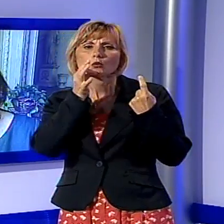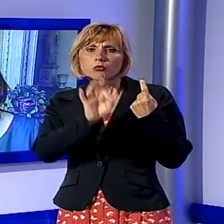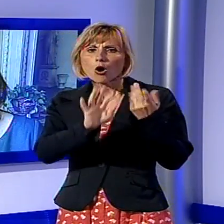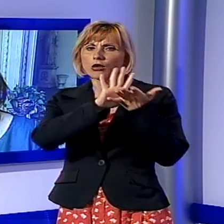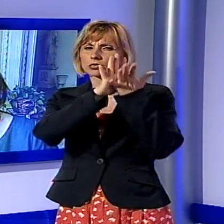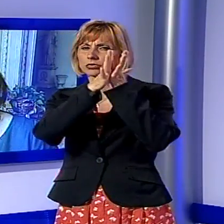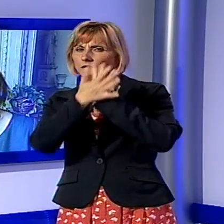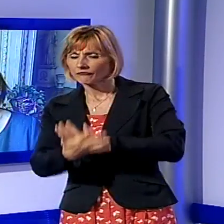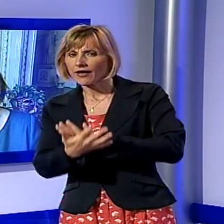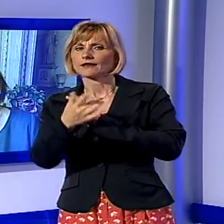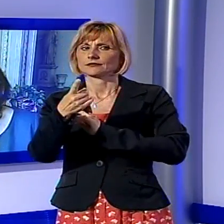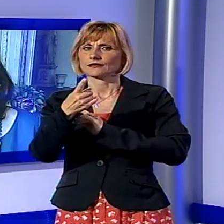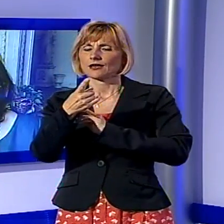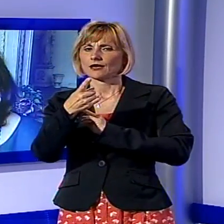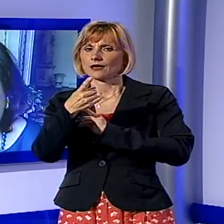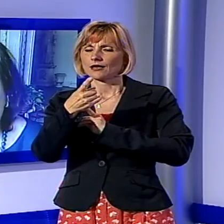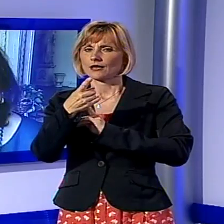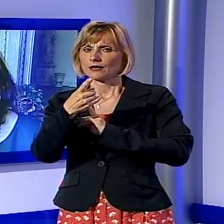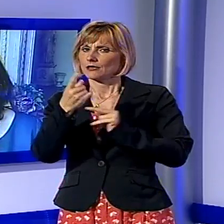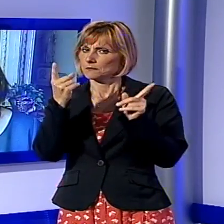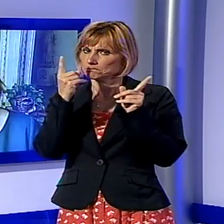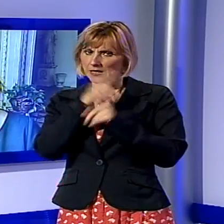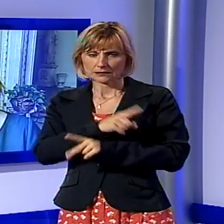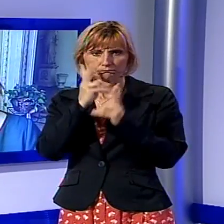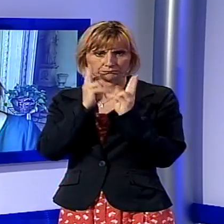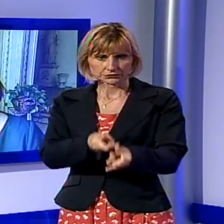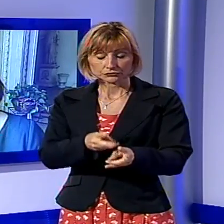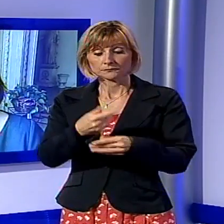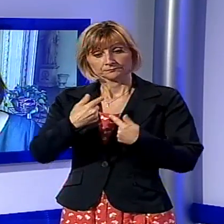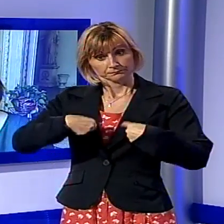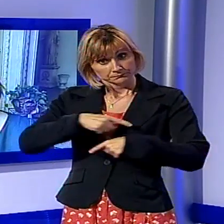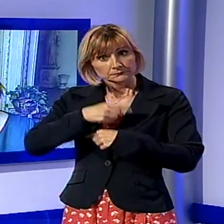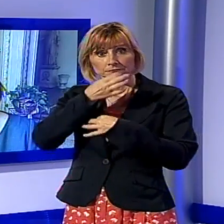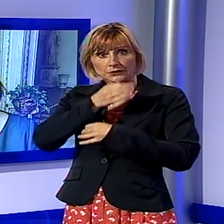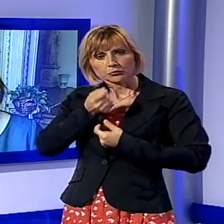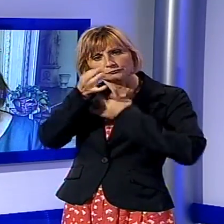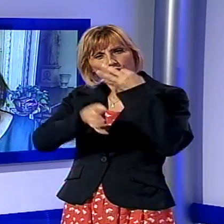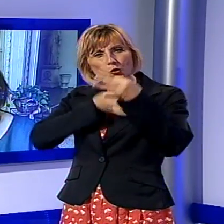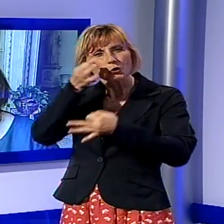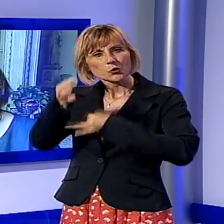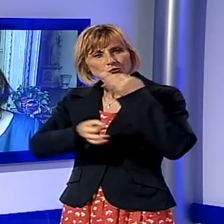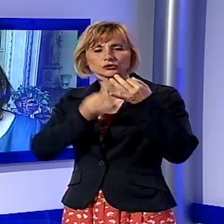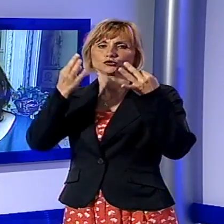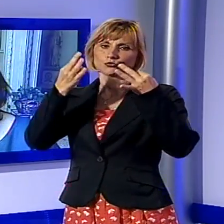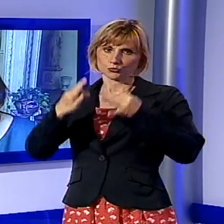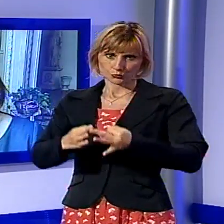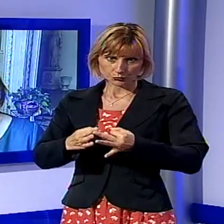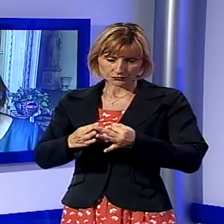devianti. quindi dei corretti consigli che possono essere dati attraverso la